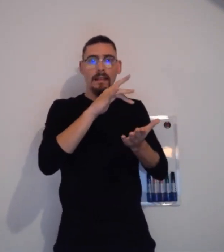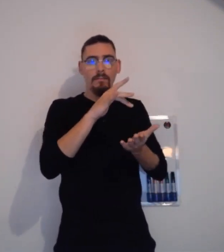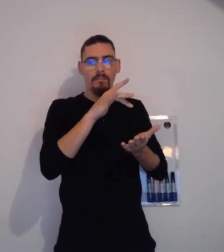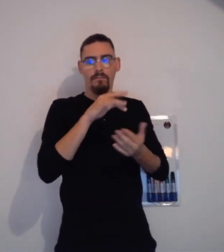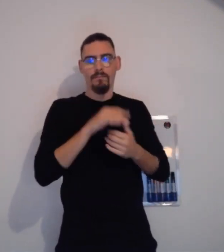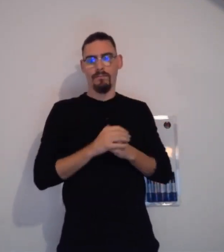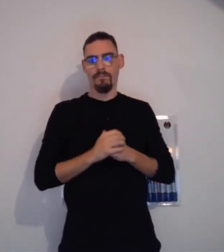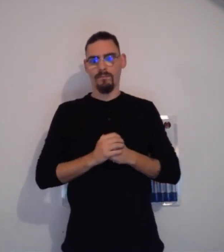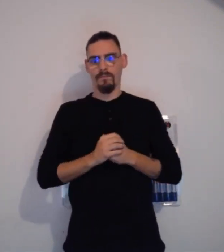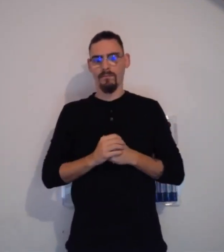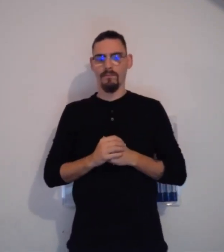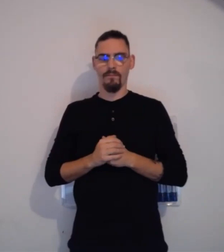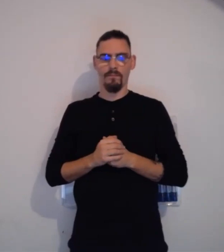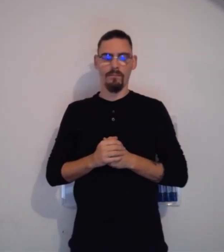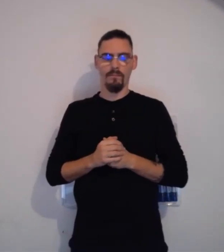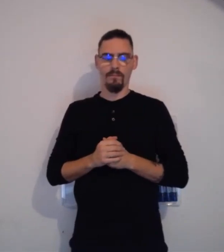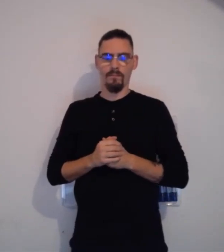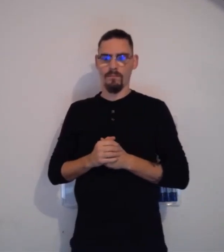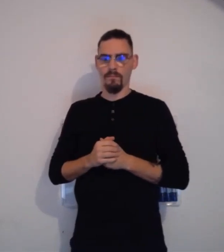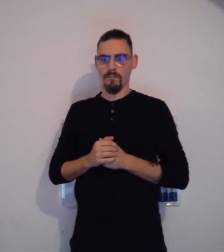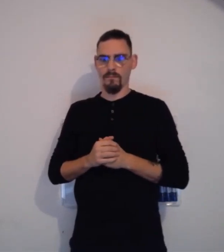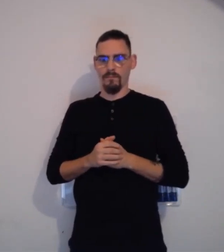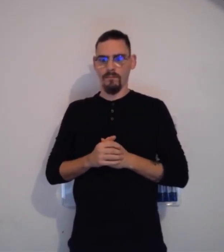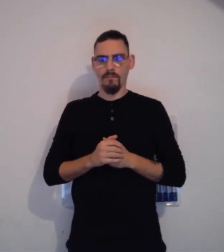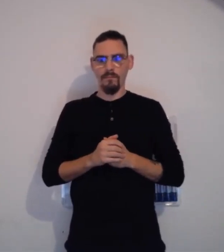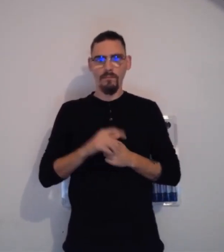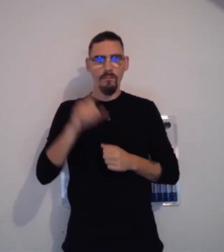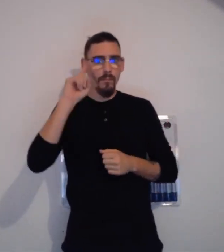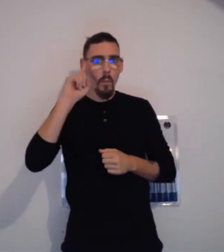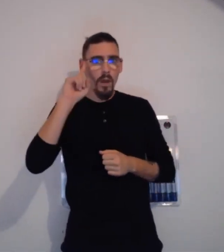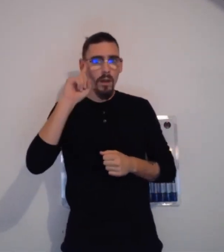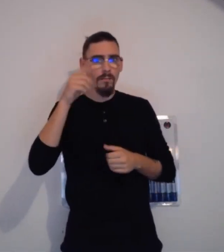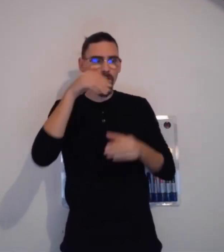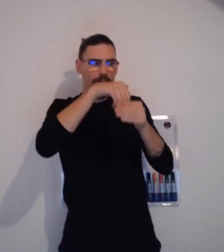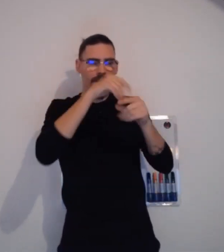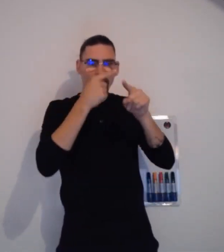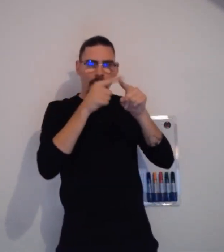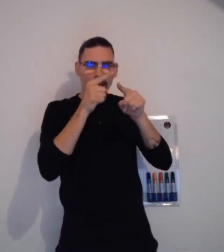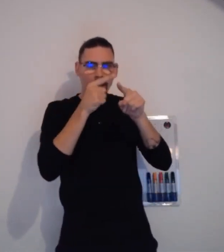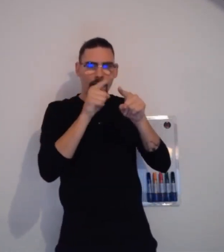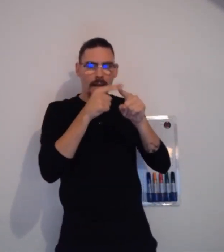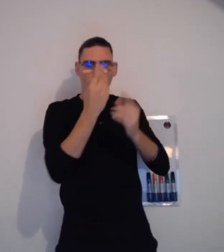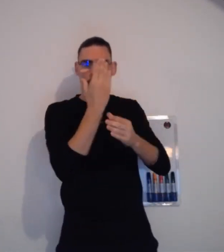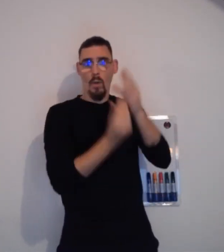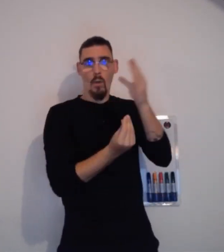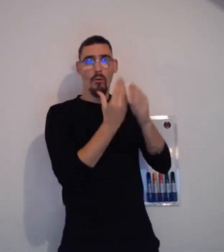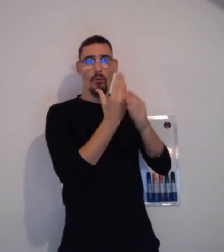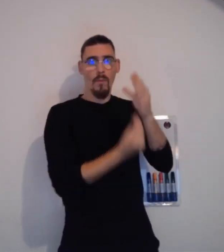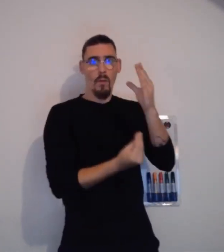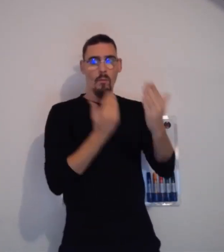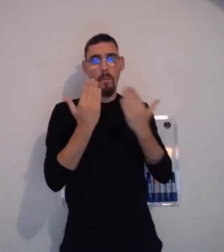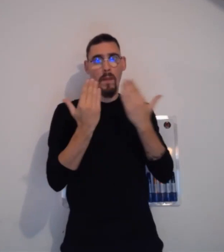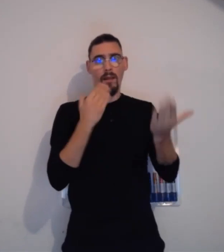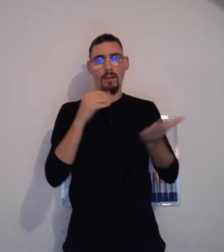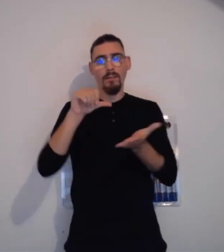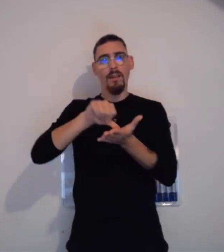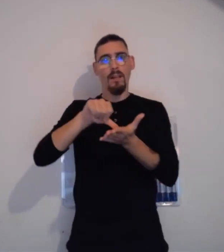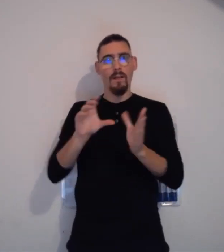'éviter de chercher sur les sites Internet. Vaut mieux aller dans ces centres. Justement parce que nous n'avons pas